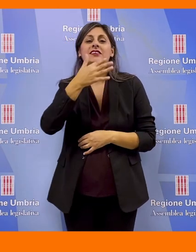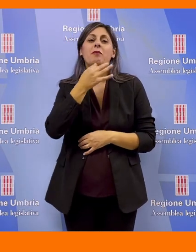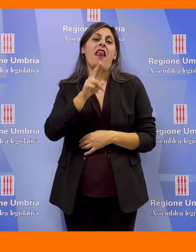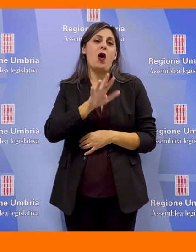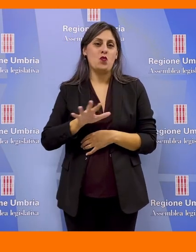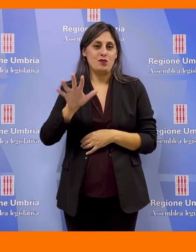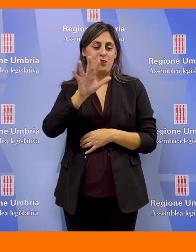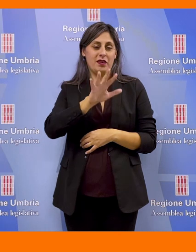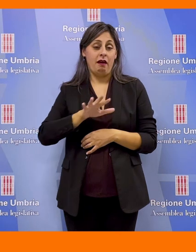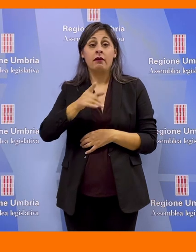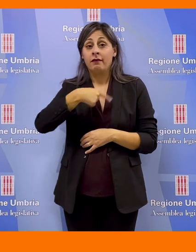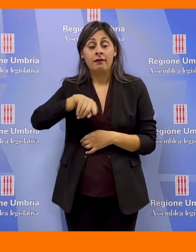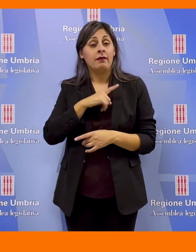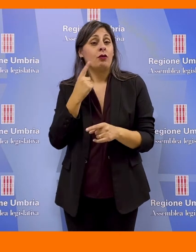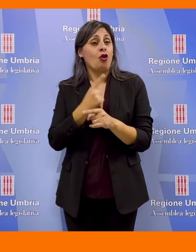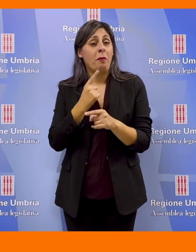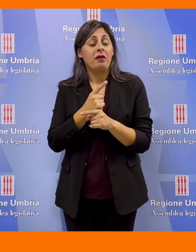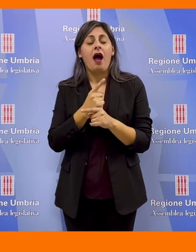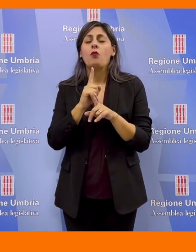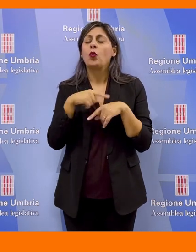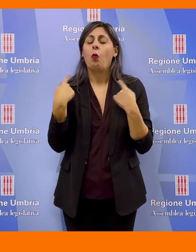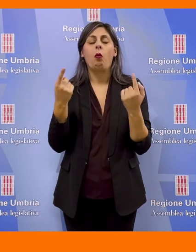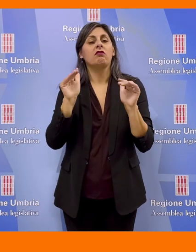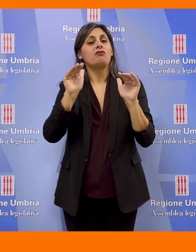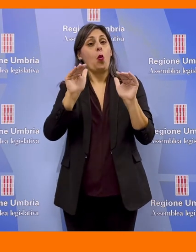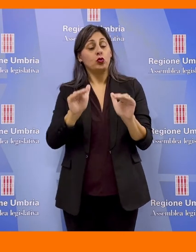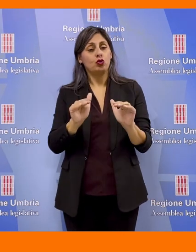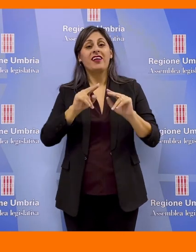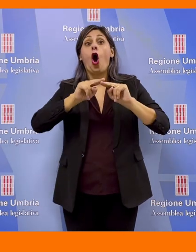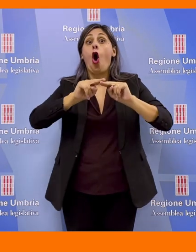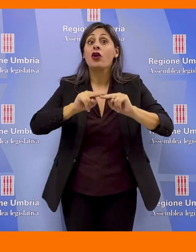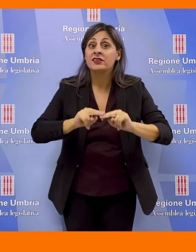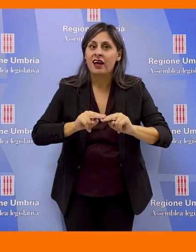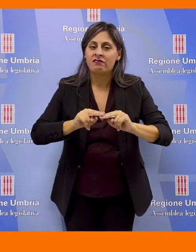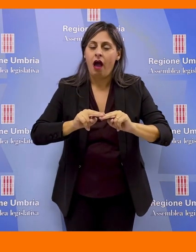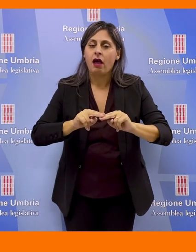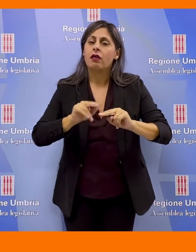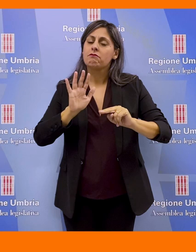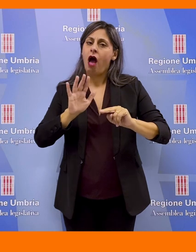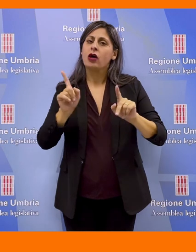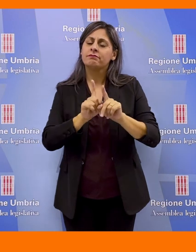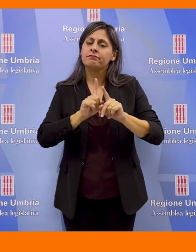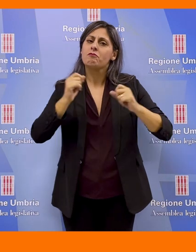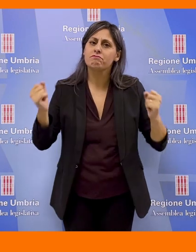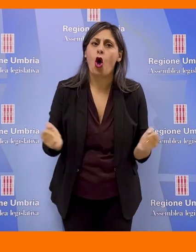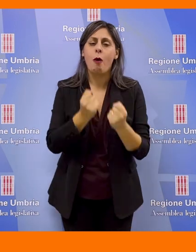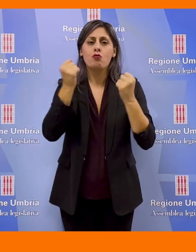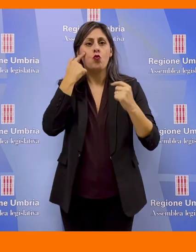bella Umbria che dobbiamo tutti custodire, conservare ma anche promuovere come